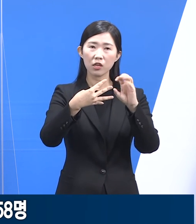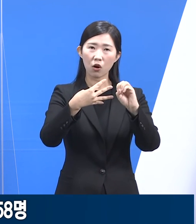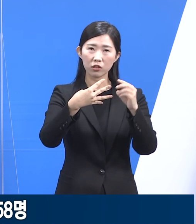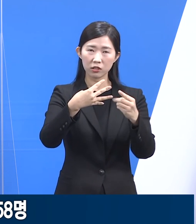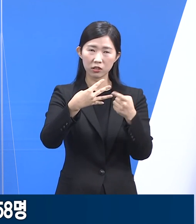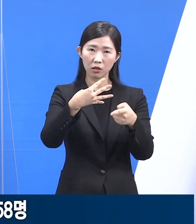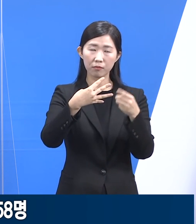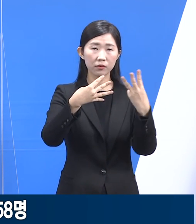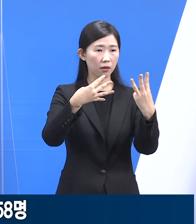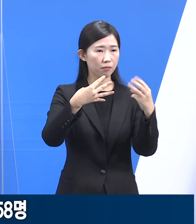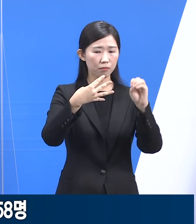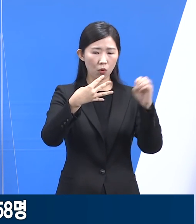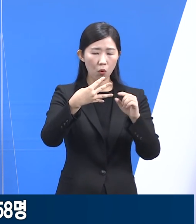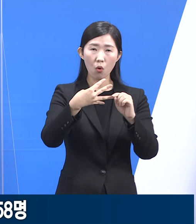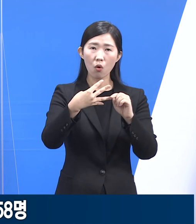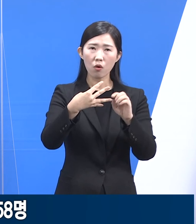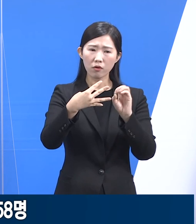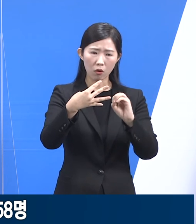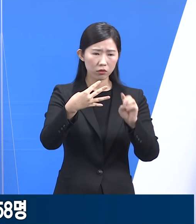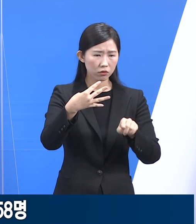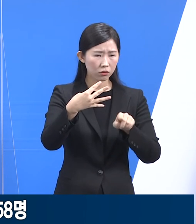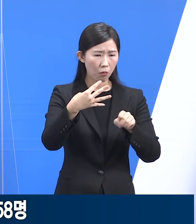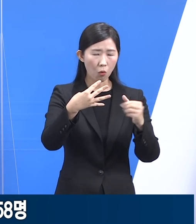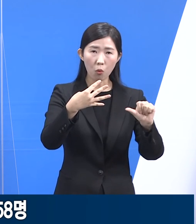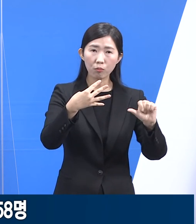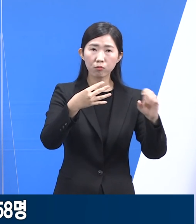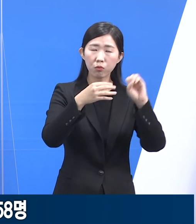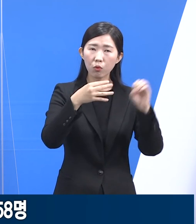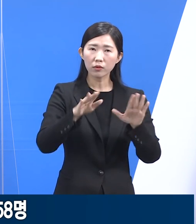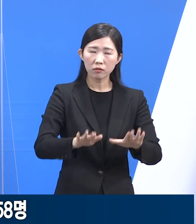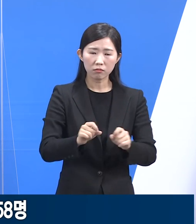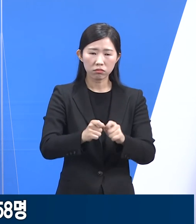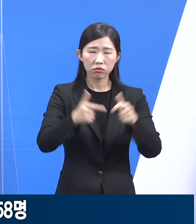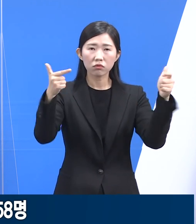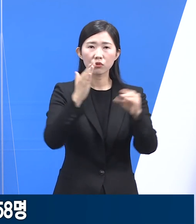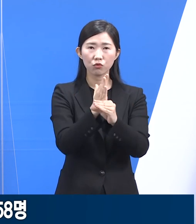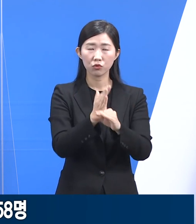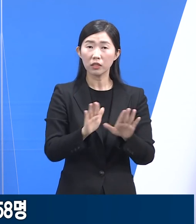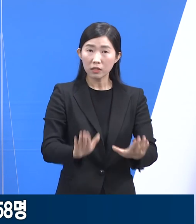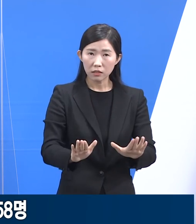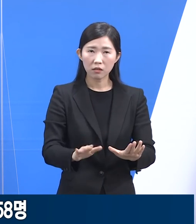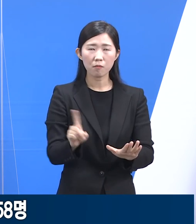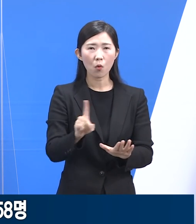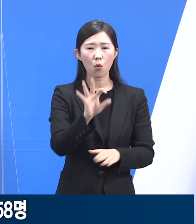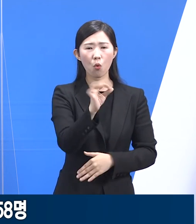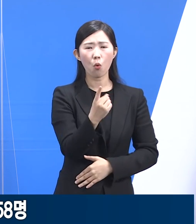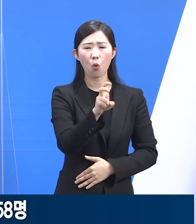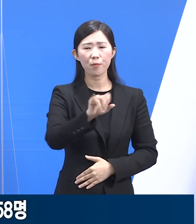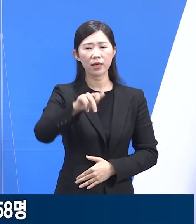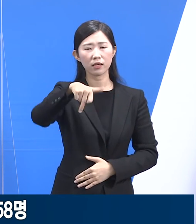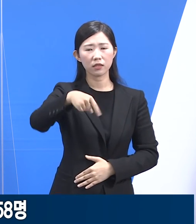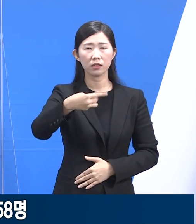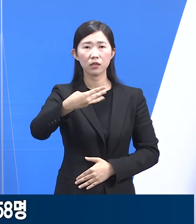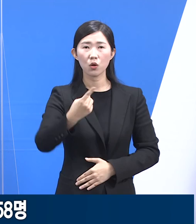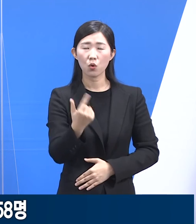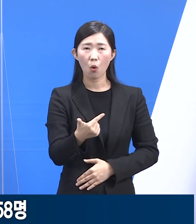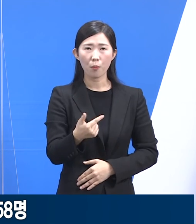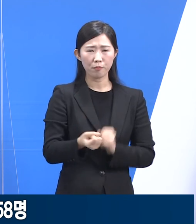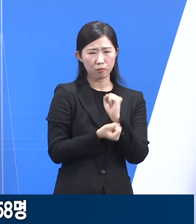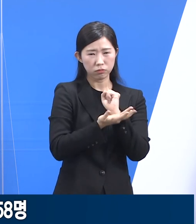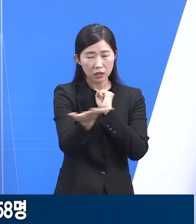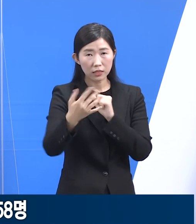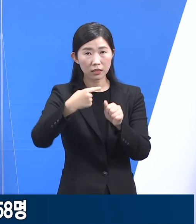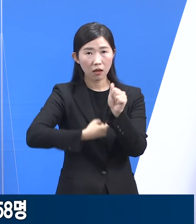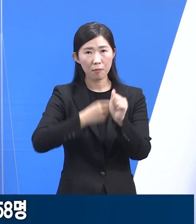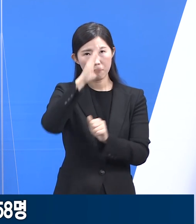4%로 지속 상승하고 있습니다. 특히 오미크론 변이가 우세종이 될 경우 경증 및 중증도 확진자가